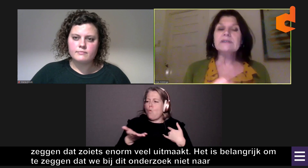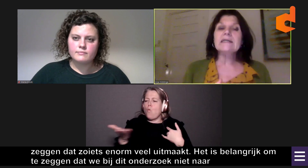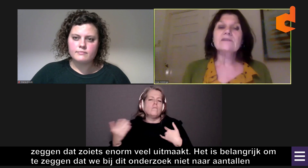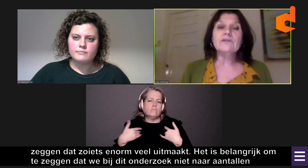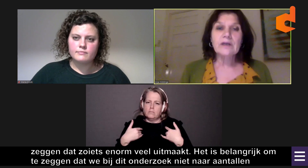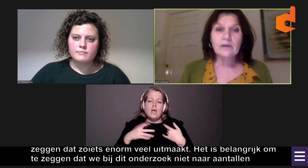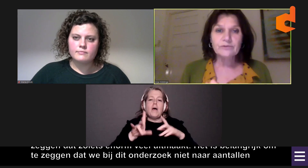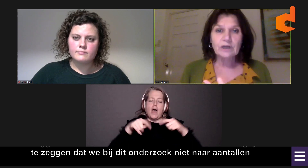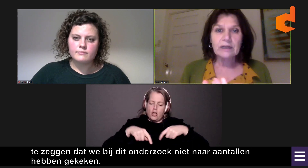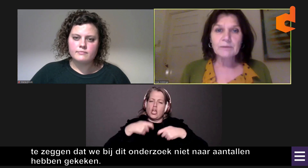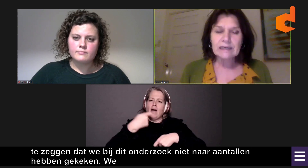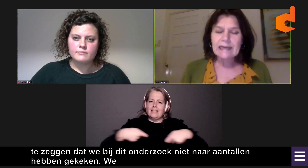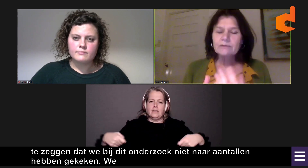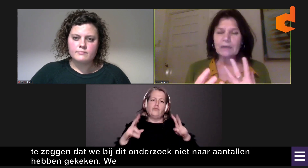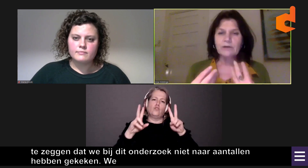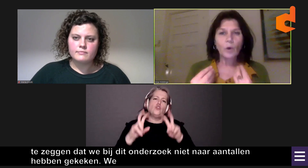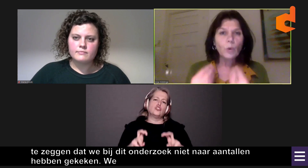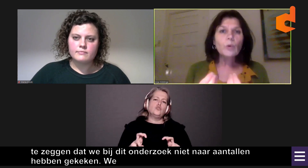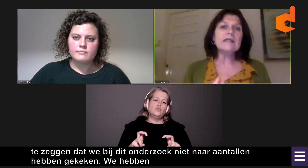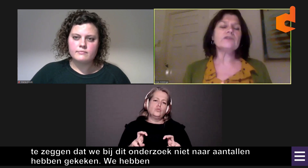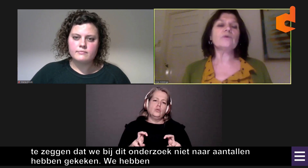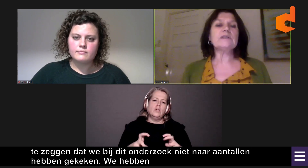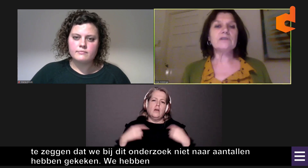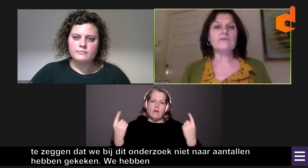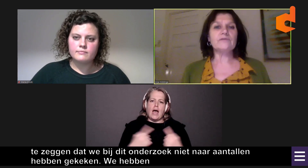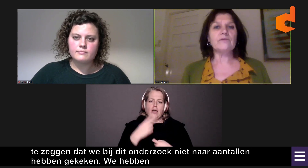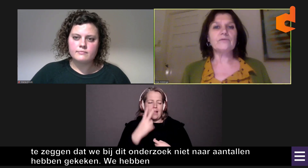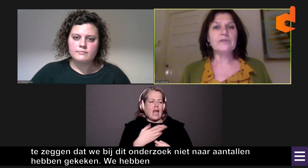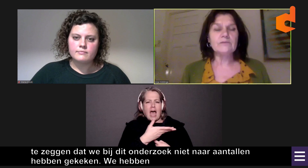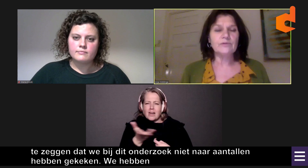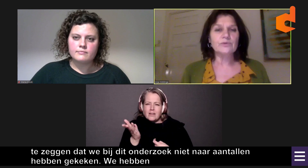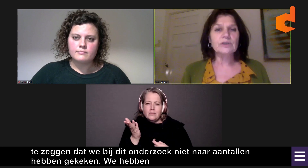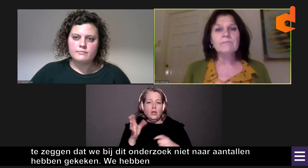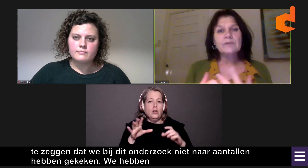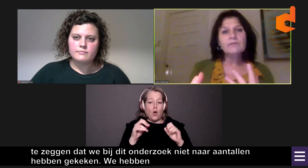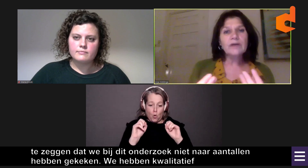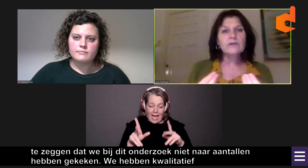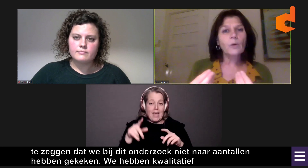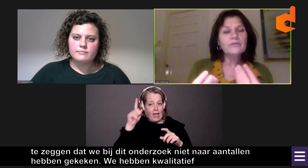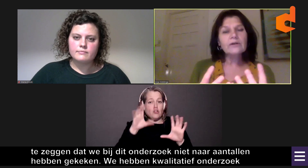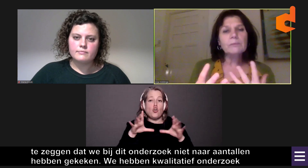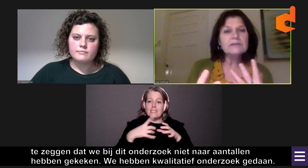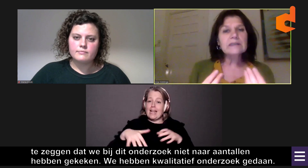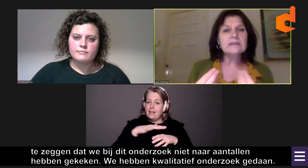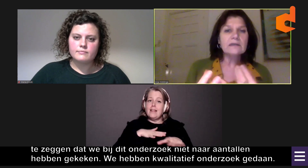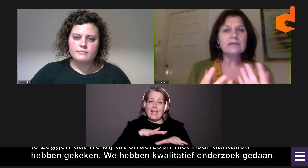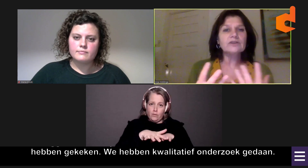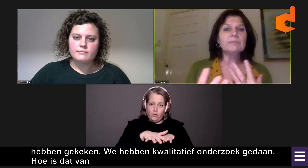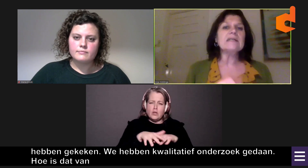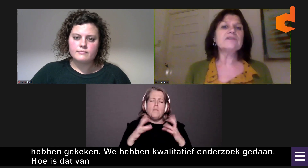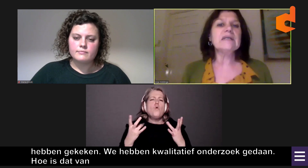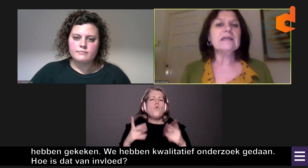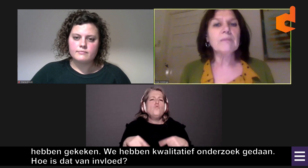En dat betekent dat we vooral hebben gekeken, maar hoe is zoiets dan van invloed? Dus op welke manier